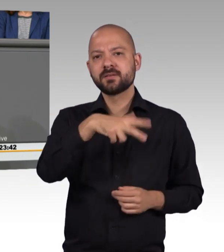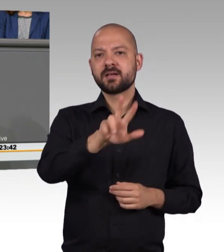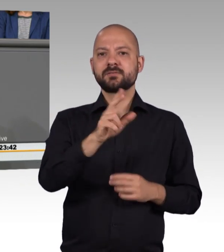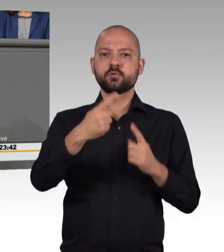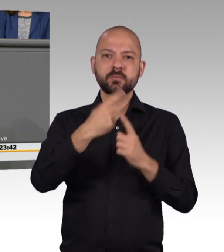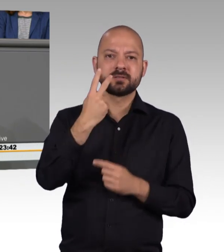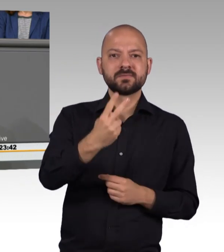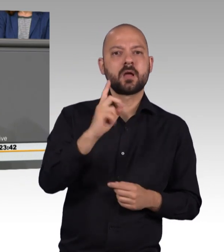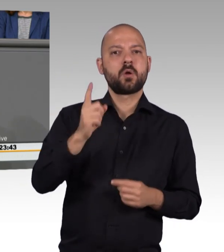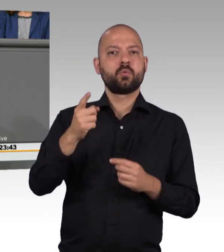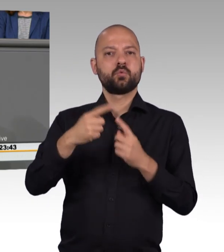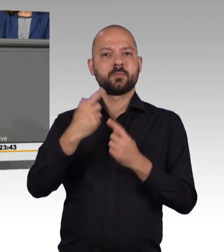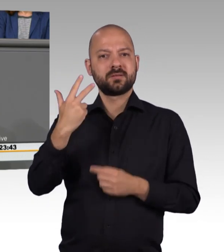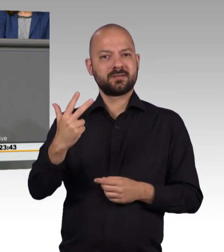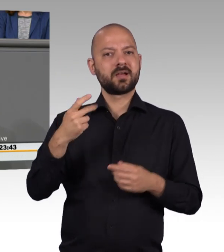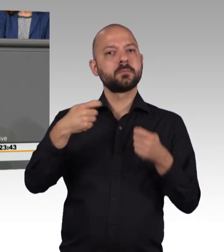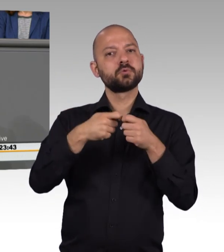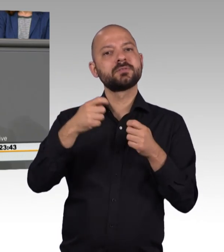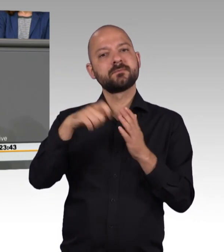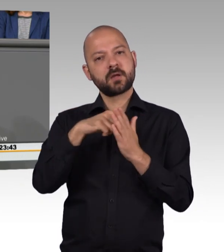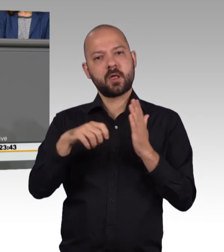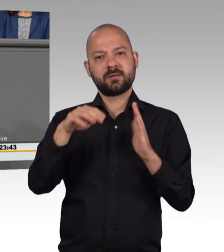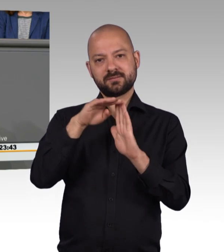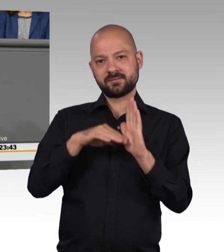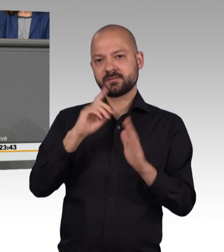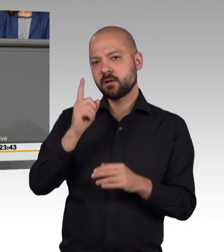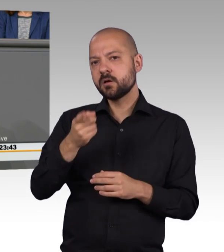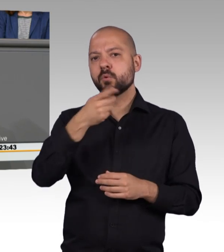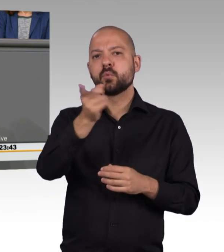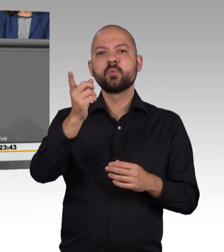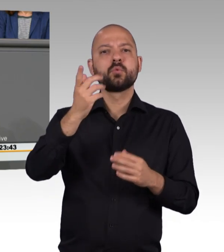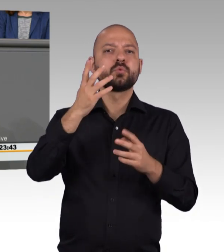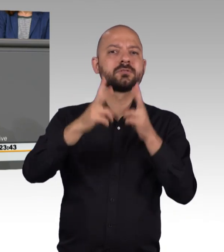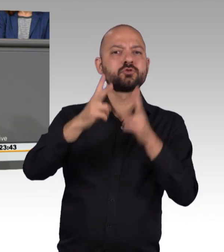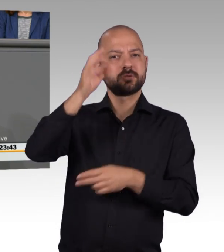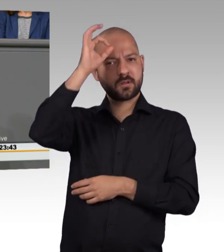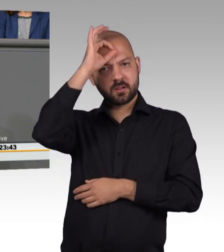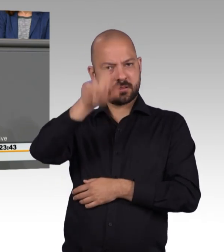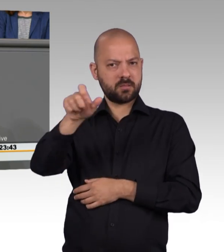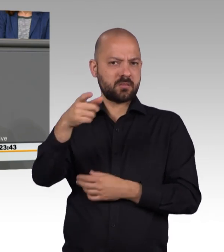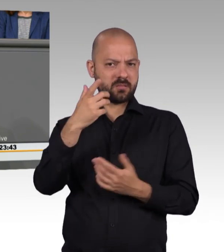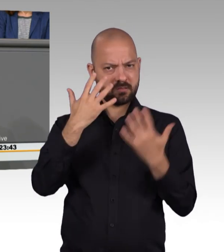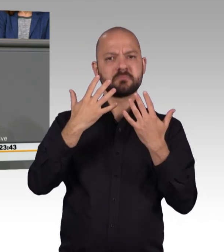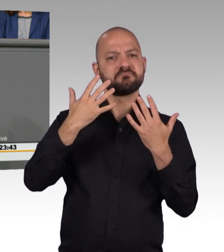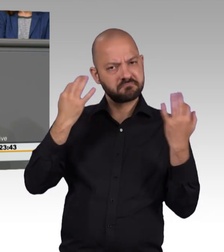ist auch für einen juristischen Laien klar nachvollziehbar und eine Neuregelung deswegen nicht nur wegen der Bindungswirkung der ergangenen Entscheidung